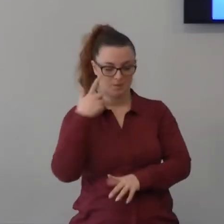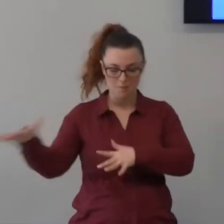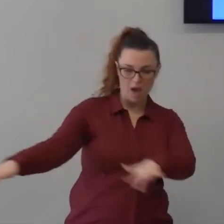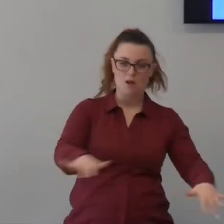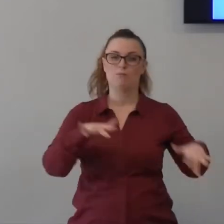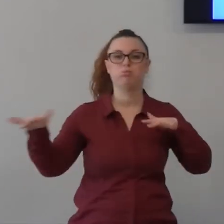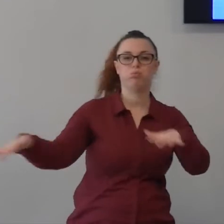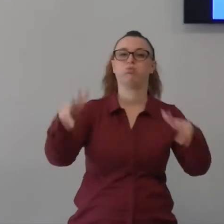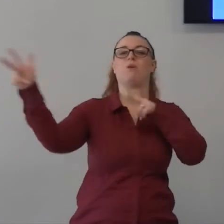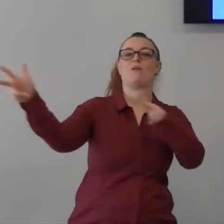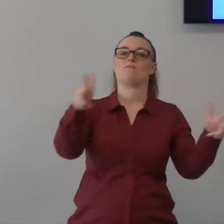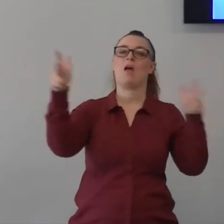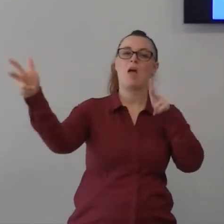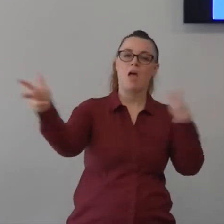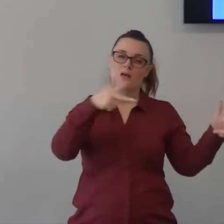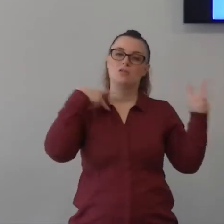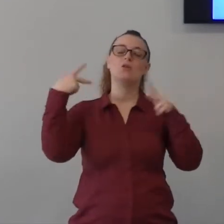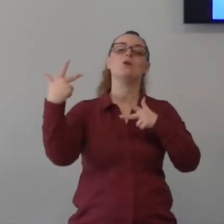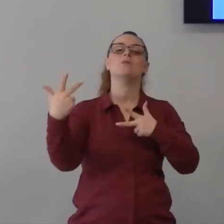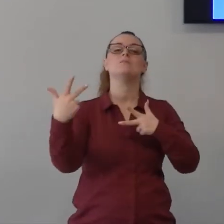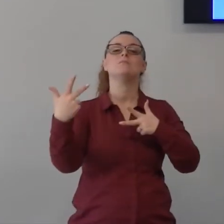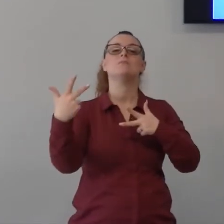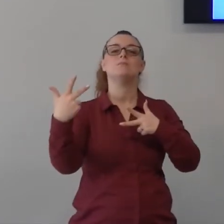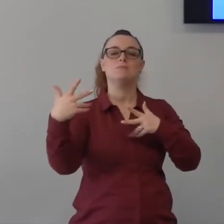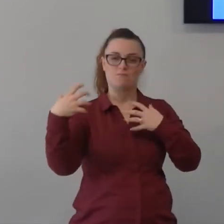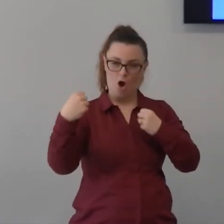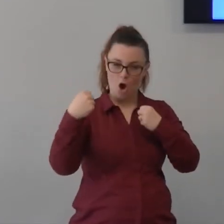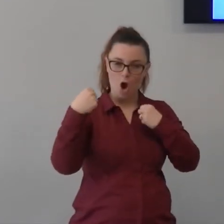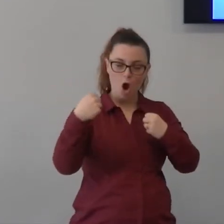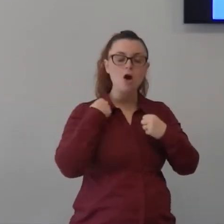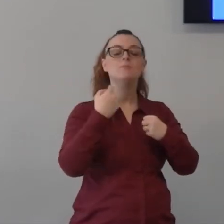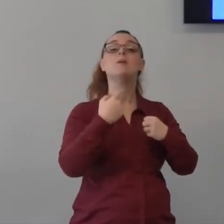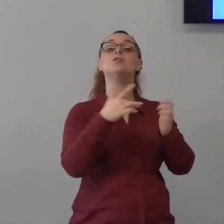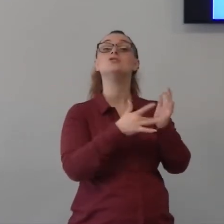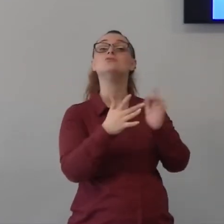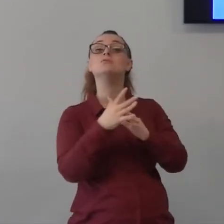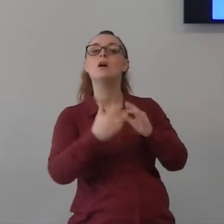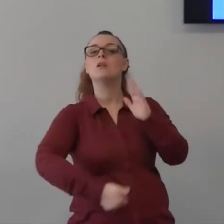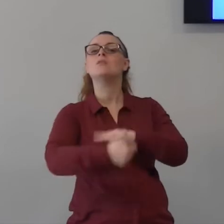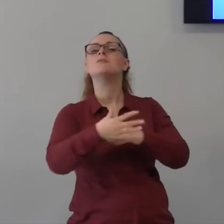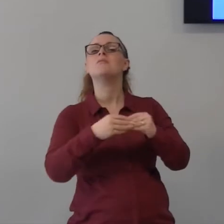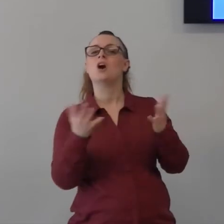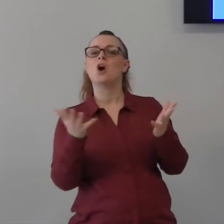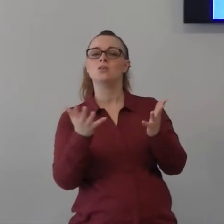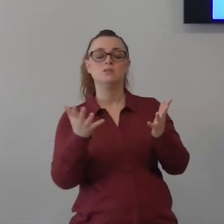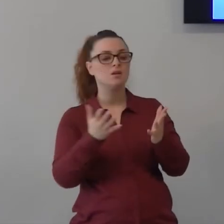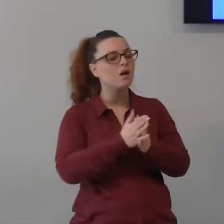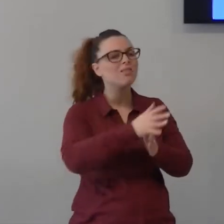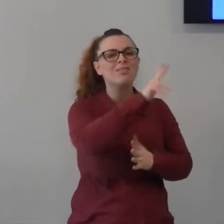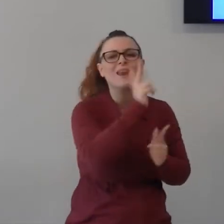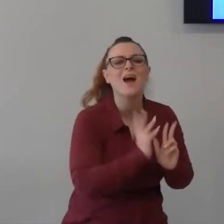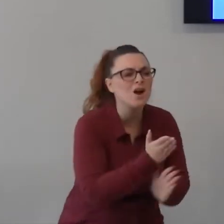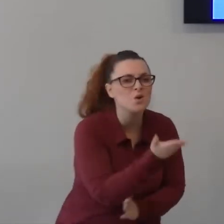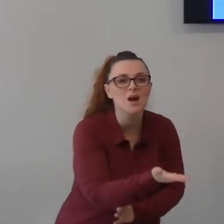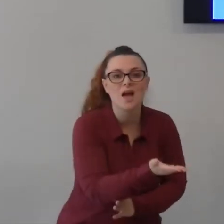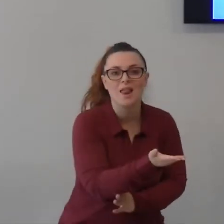rosso il vento c'è e le onde pure perché? niente che fa così la volta scorsa